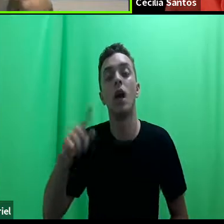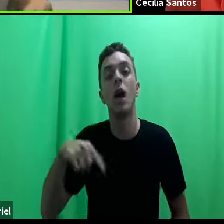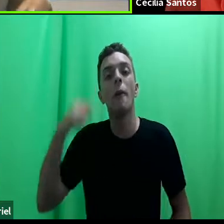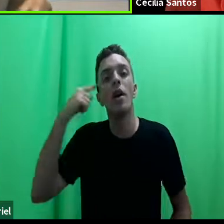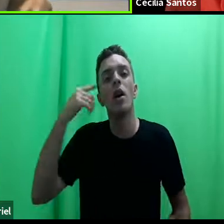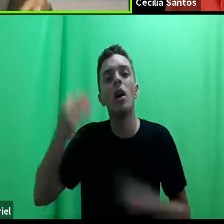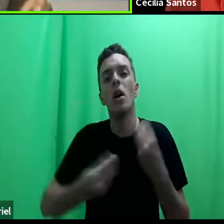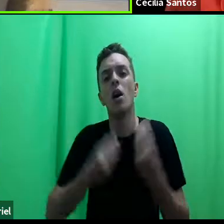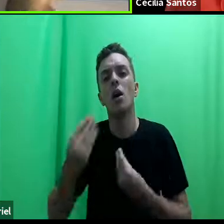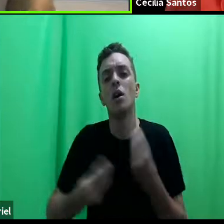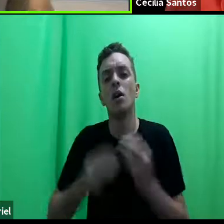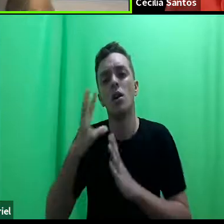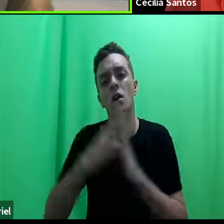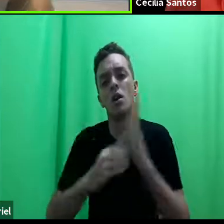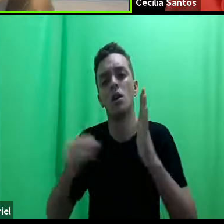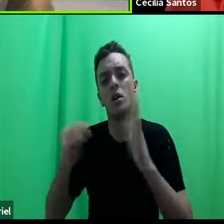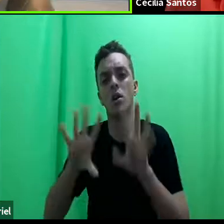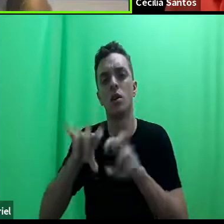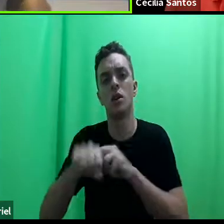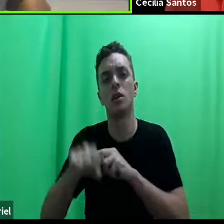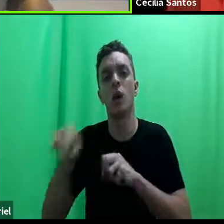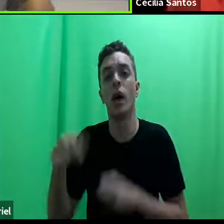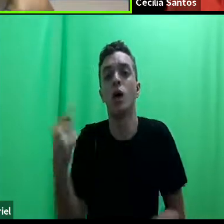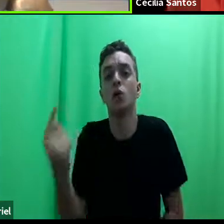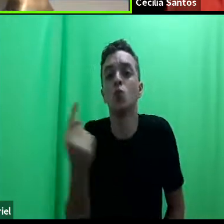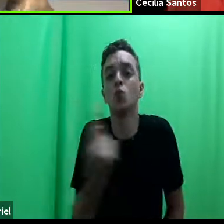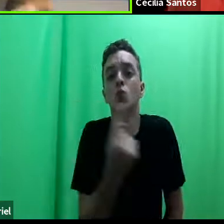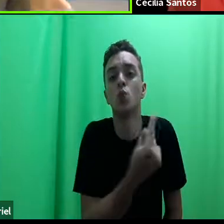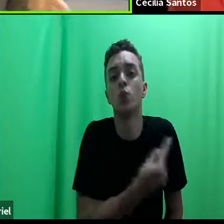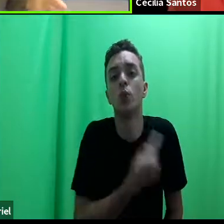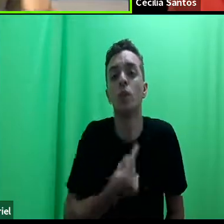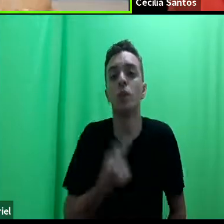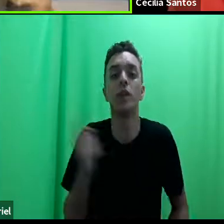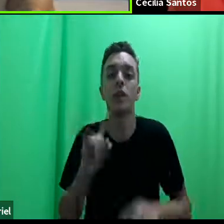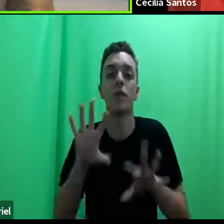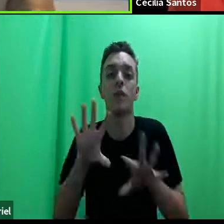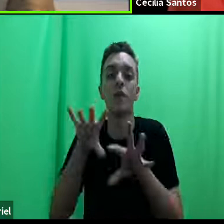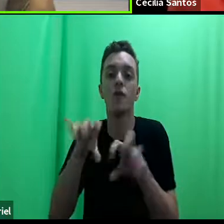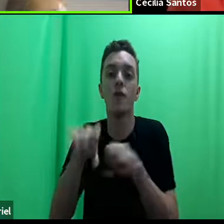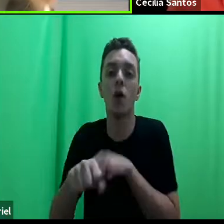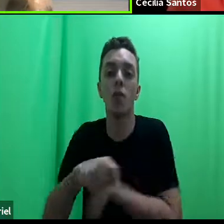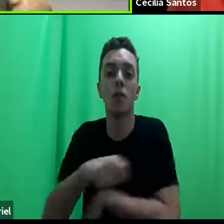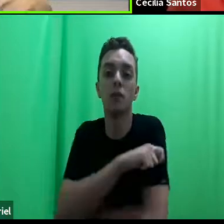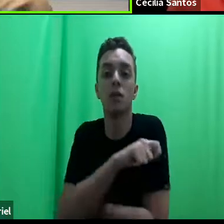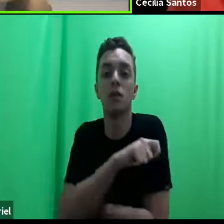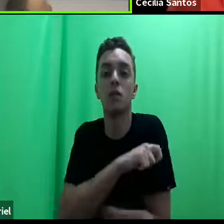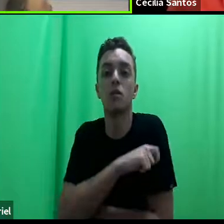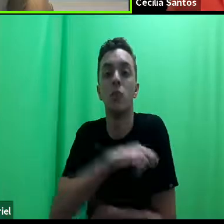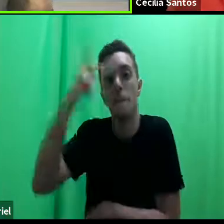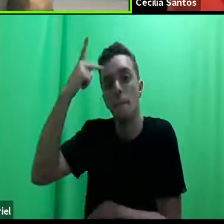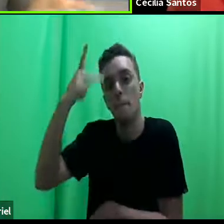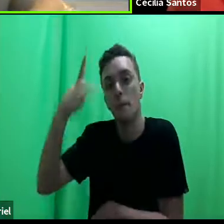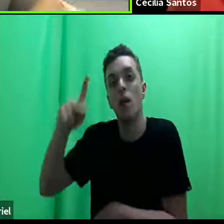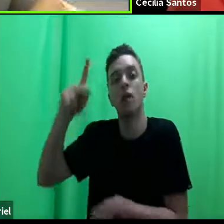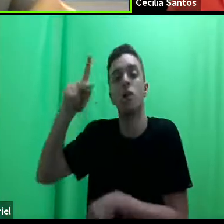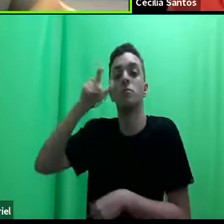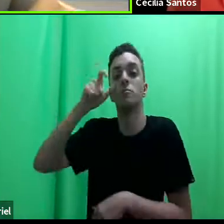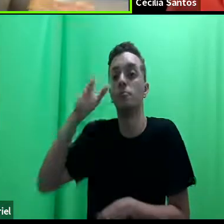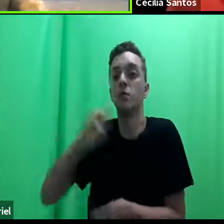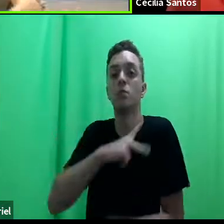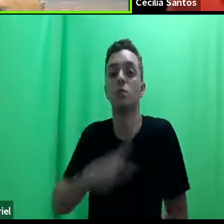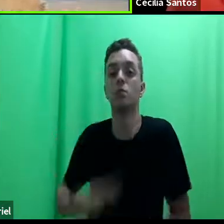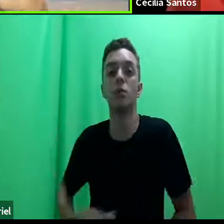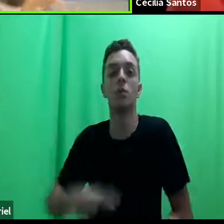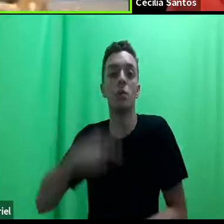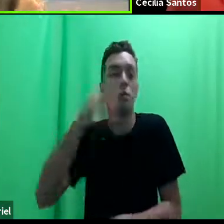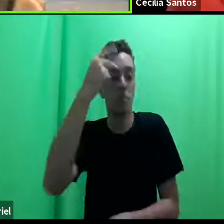modelos de formação são super individualistas e que não formam os alunos justamente para o interesse público, para a advocacia popular,